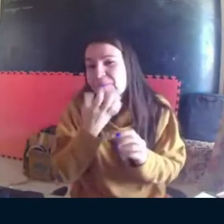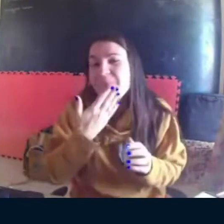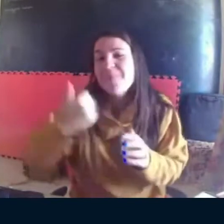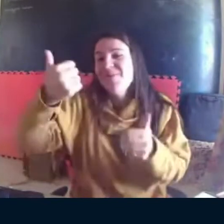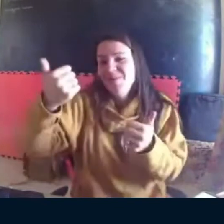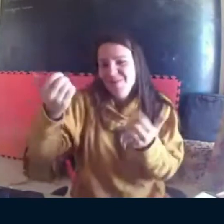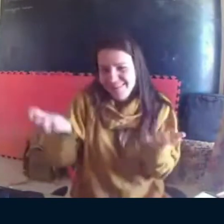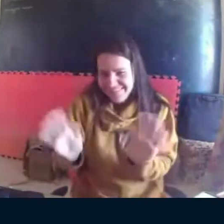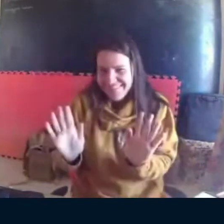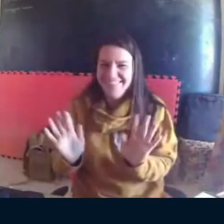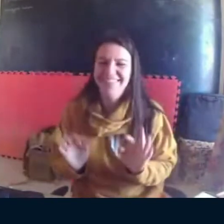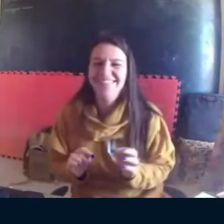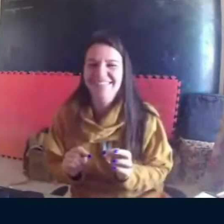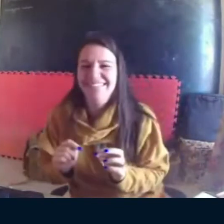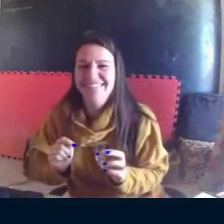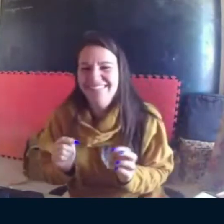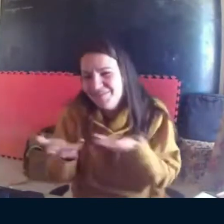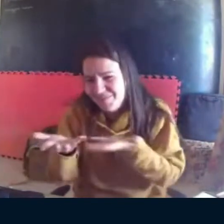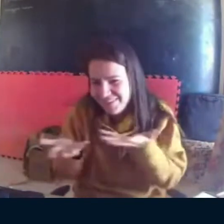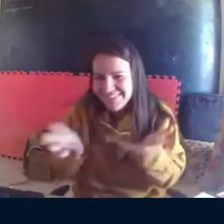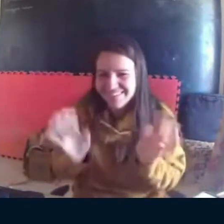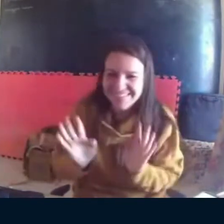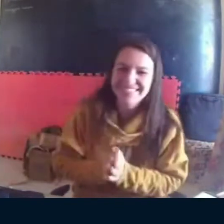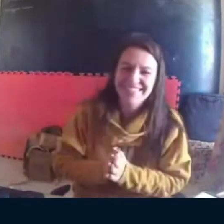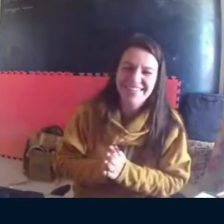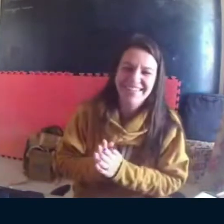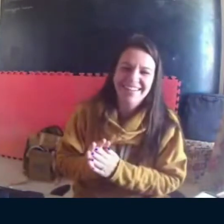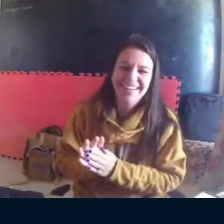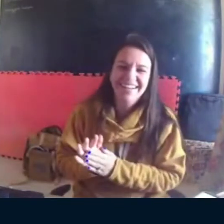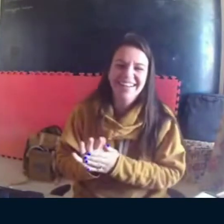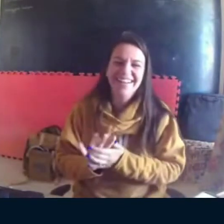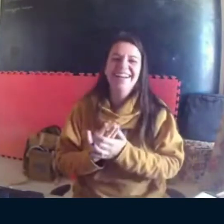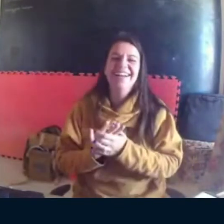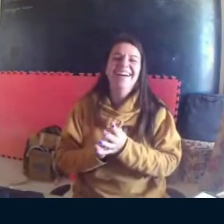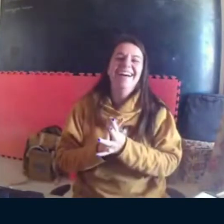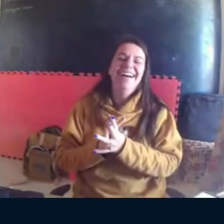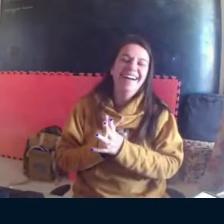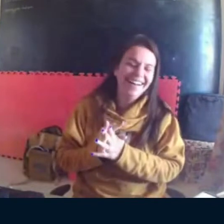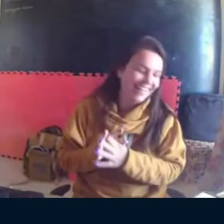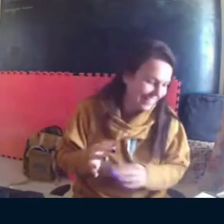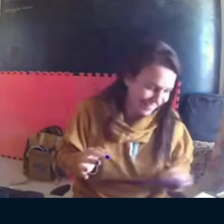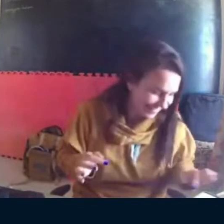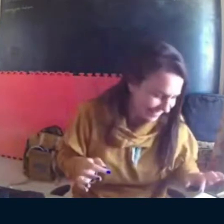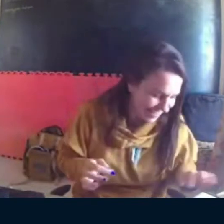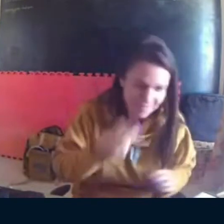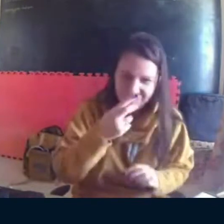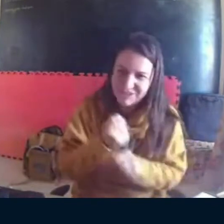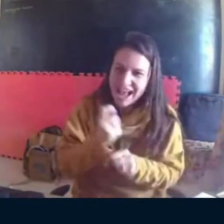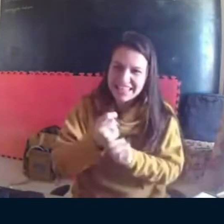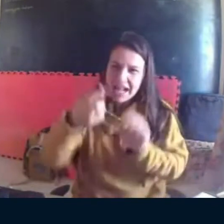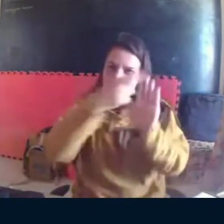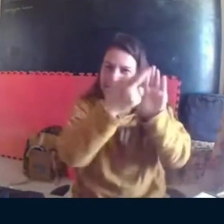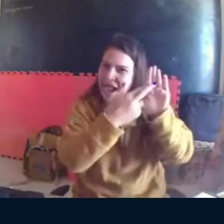São muitas coisas, né? Parece que eu estou sendo durona de querer mandar várias coisas para você corrigir.